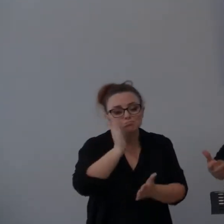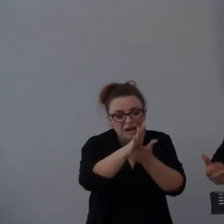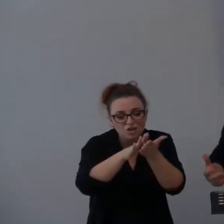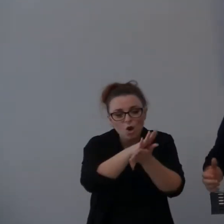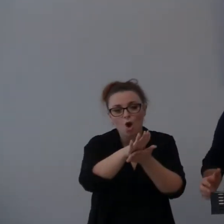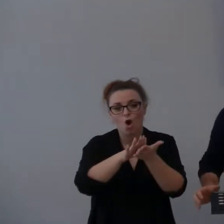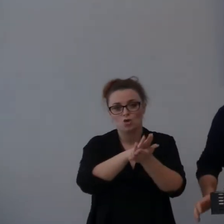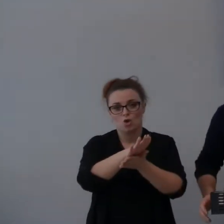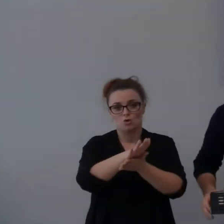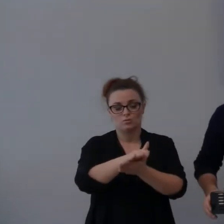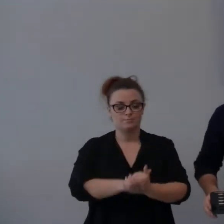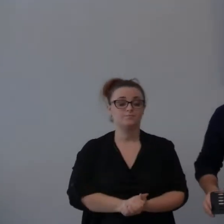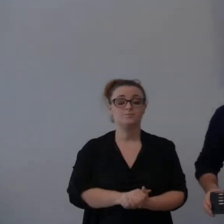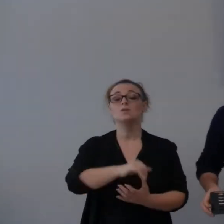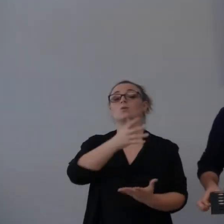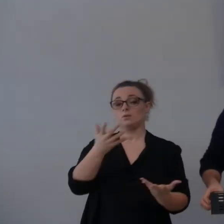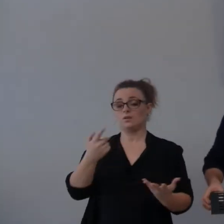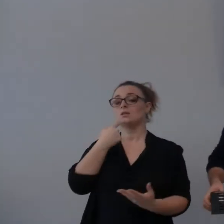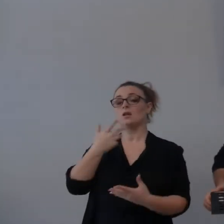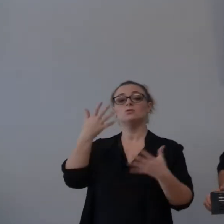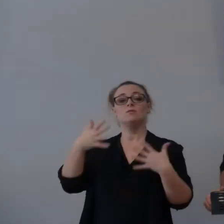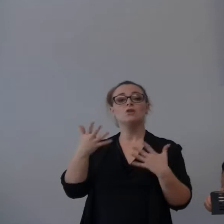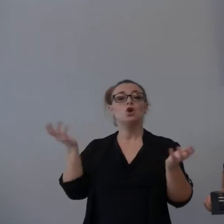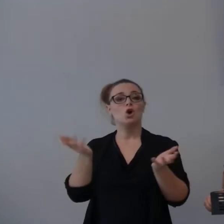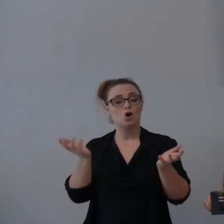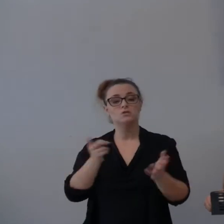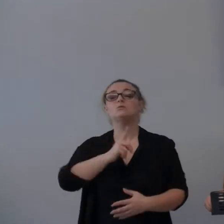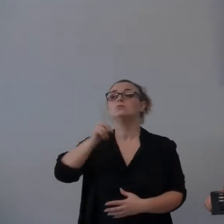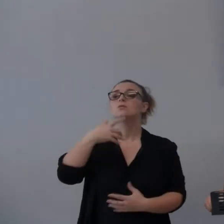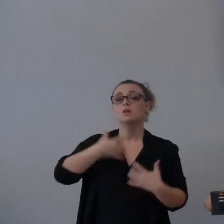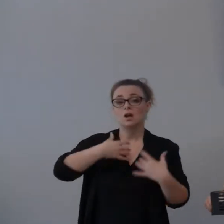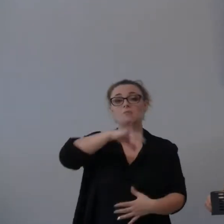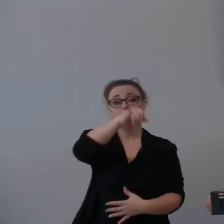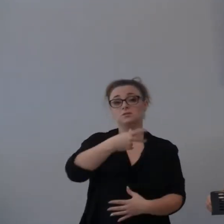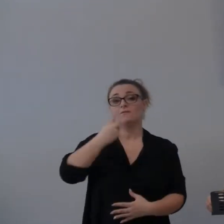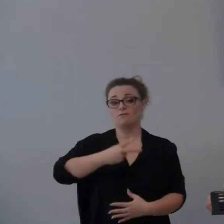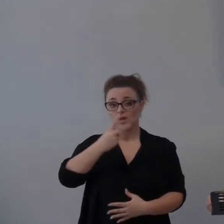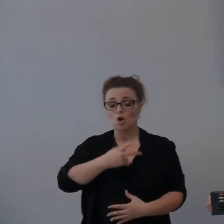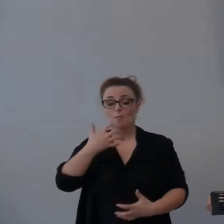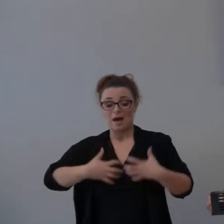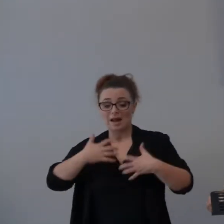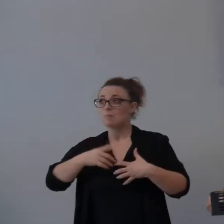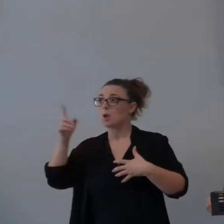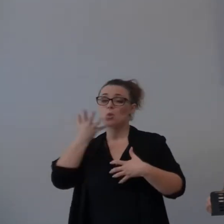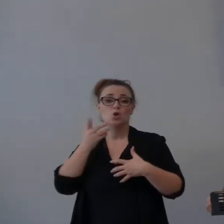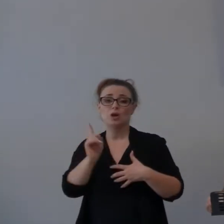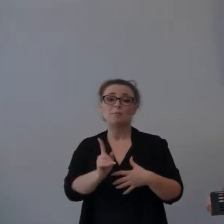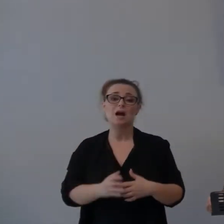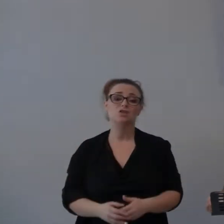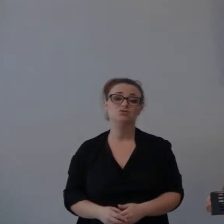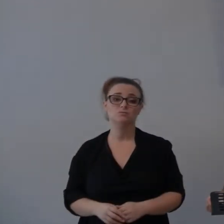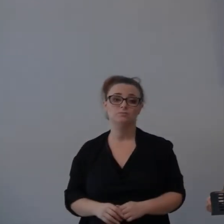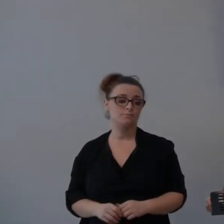e come? Ma Dio non piace usare misericordia, seppure lui a un certo punto debba